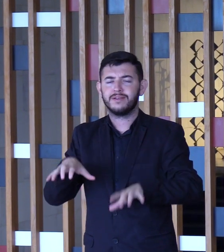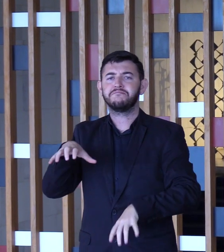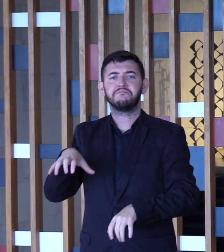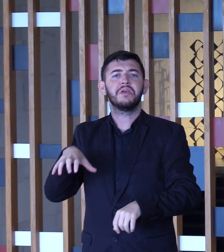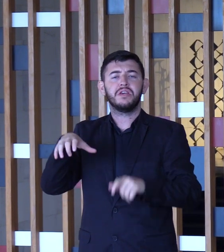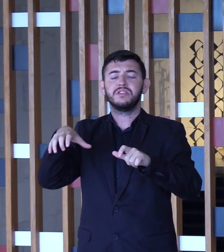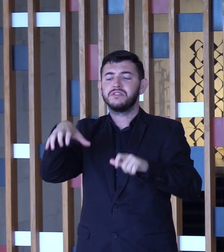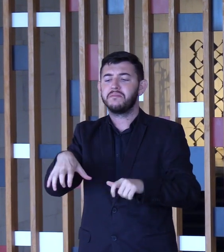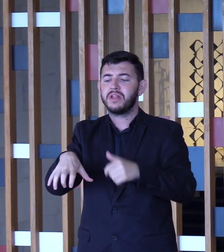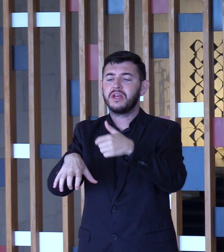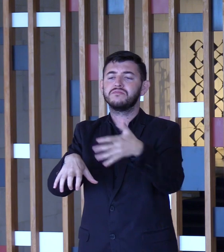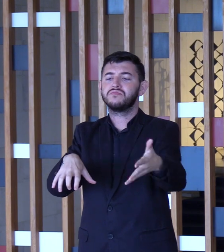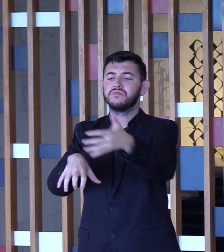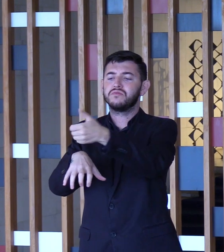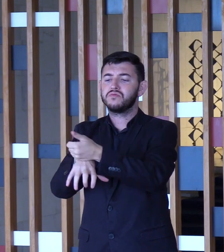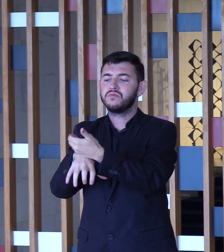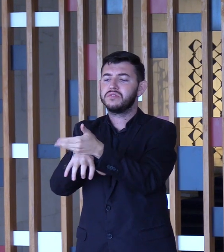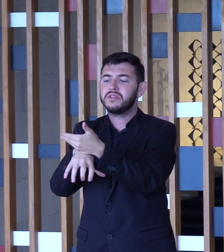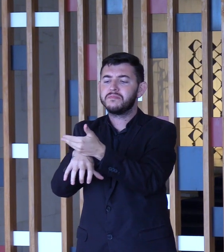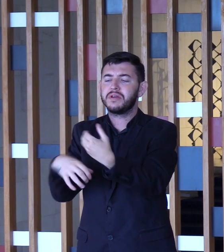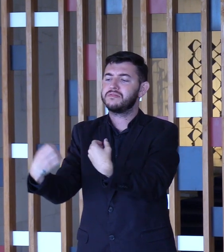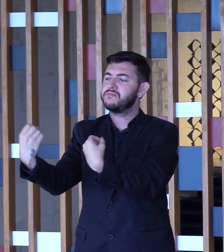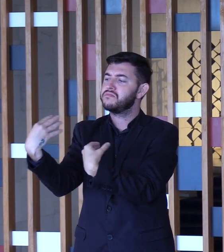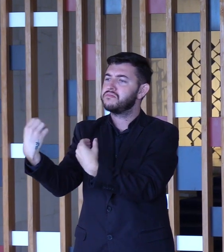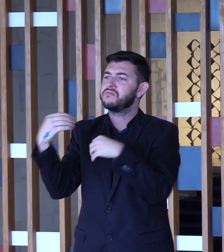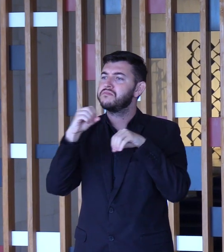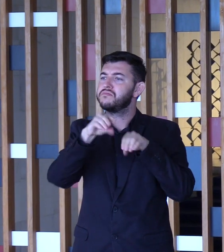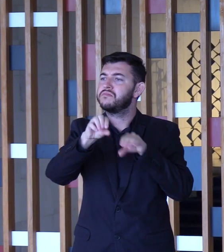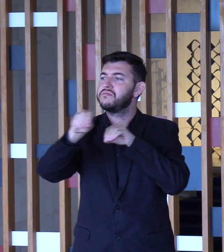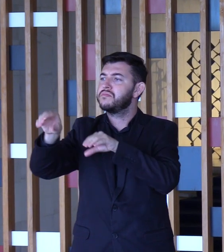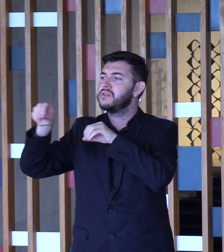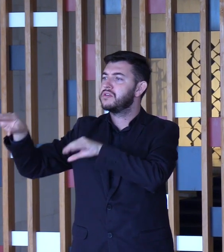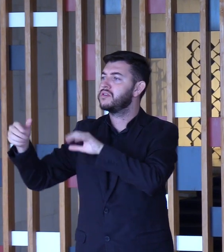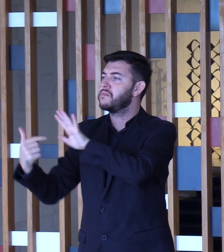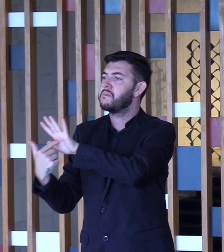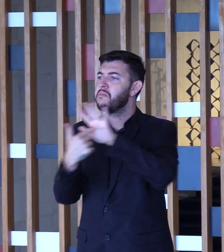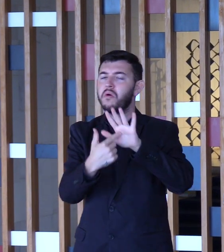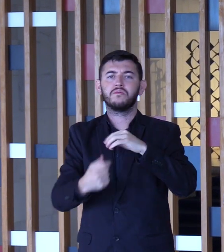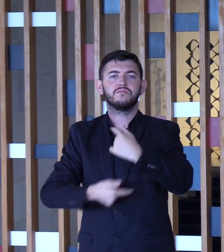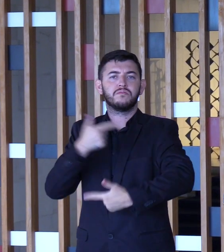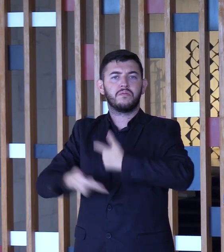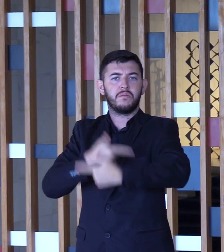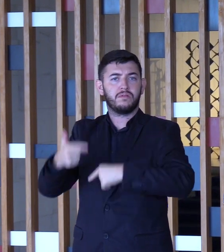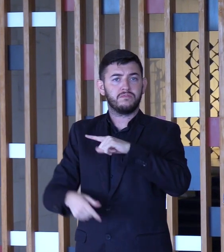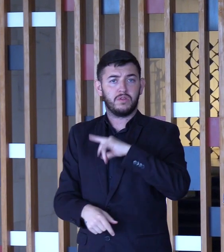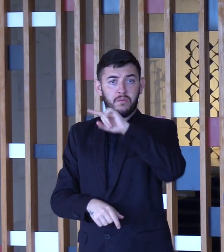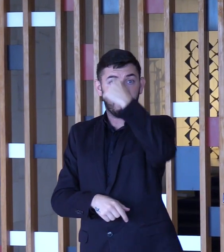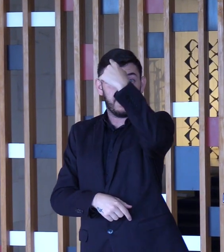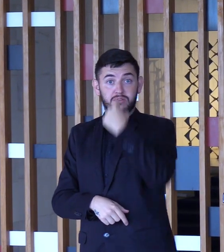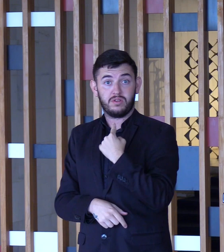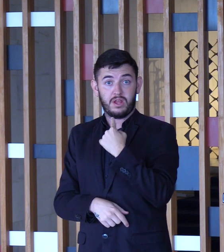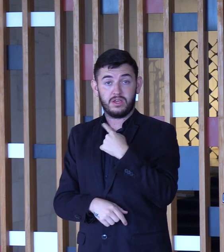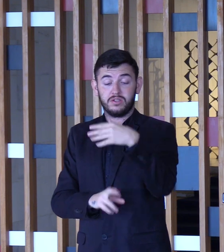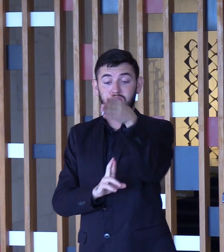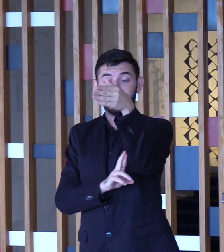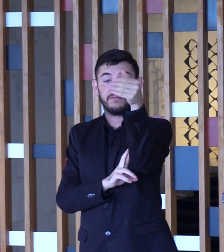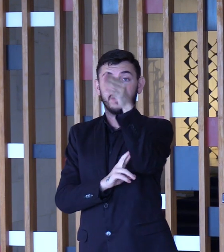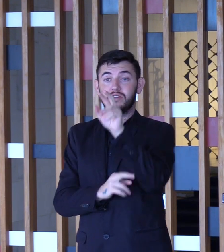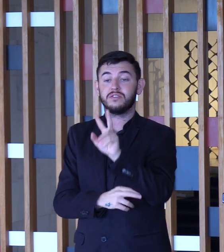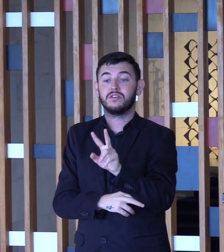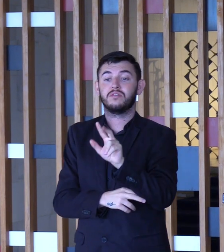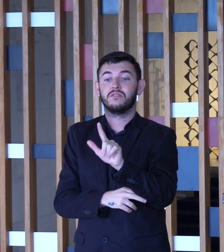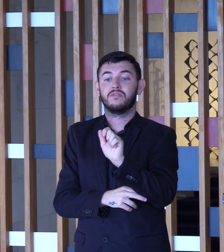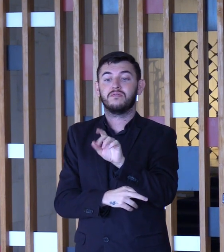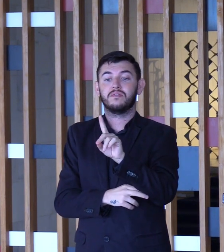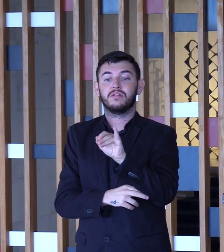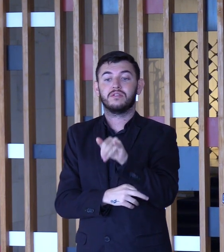coloca uma lição, uma lição que foi, que teve um personagem, que foi o embaixador Vladimir Murtinho,